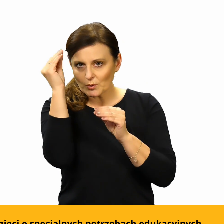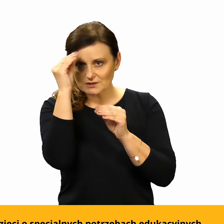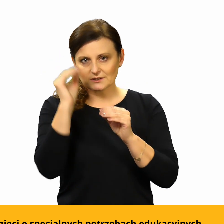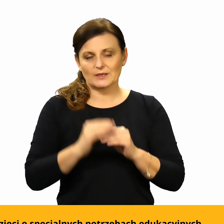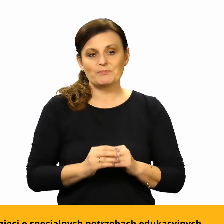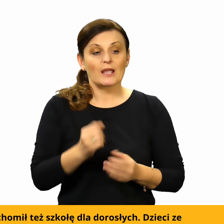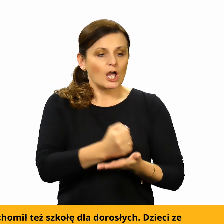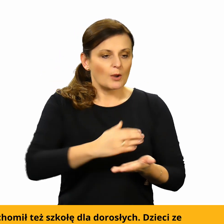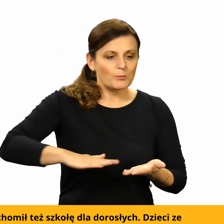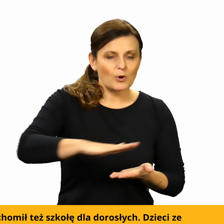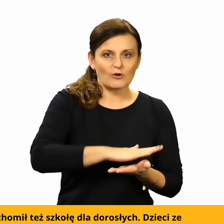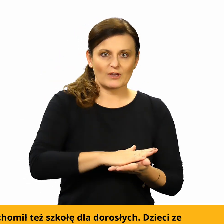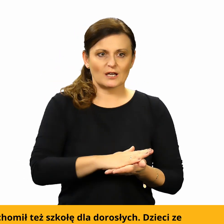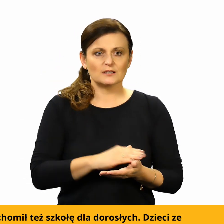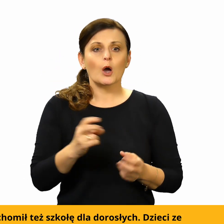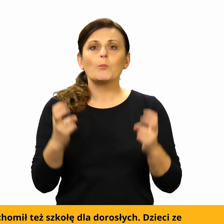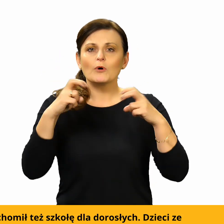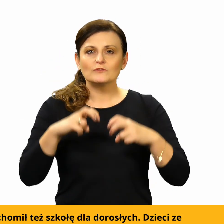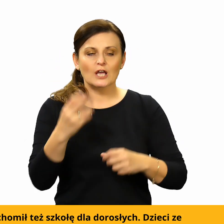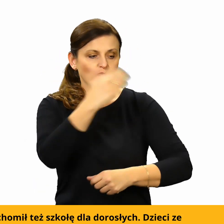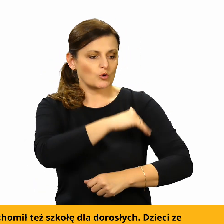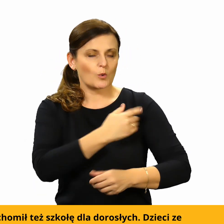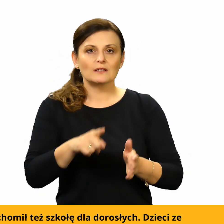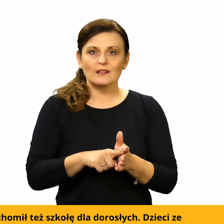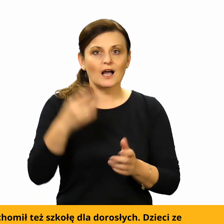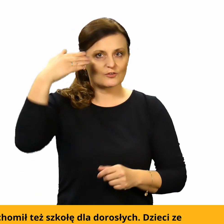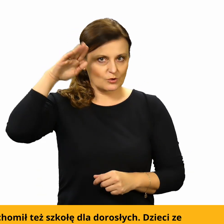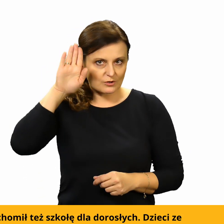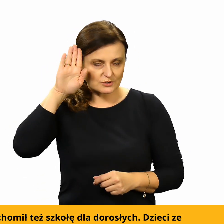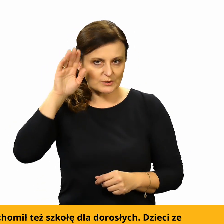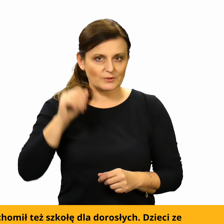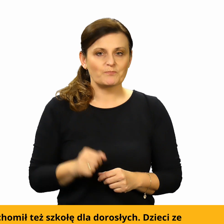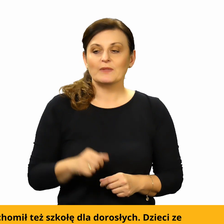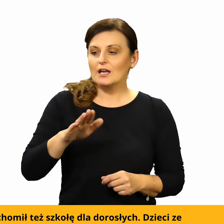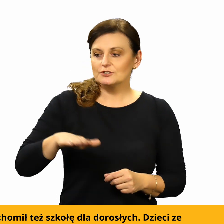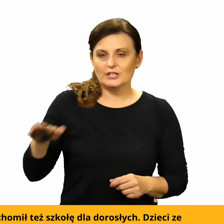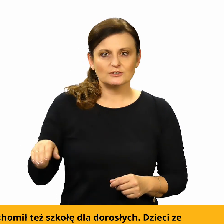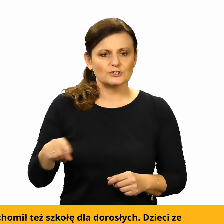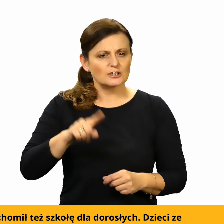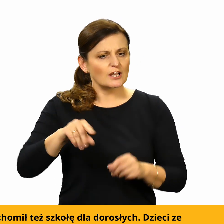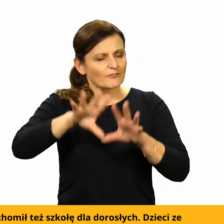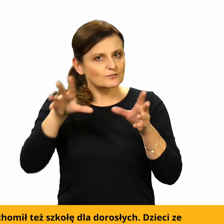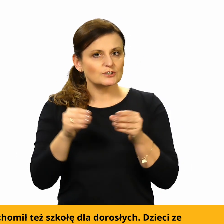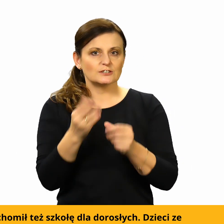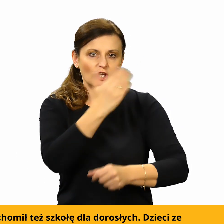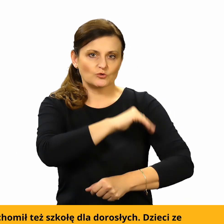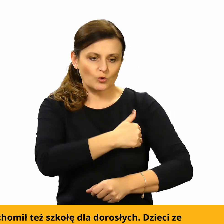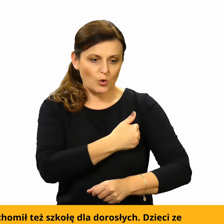Powiat uruchomił też szkołę dla dorosłych. Dzieci ze wszystkich szkół w powiecie